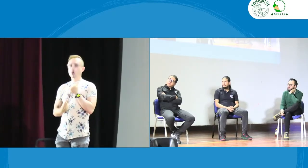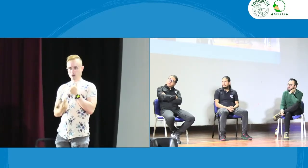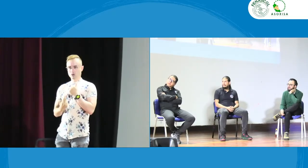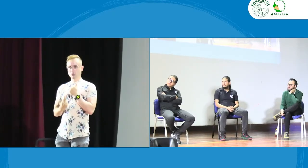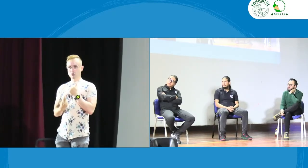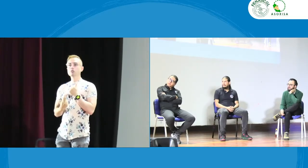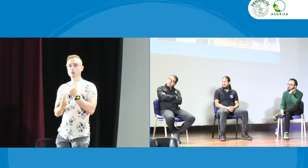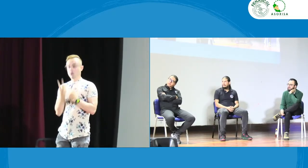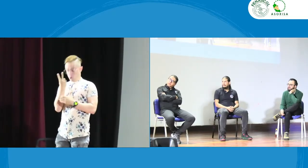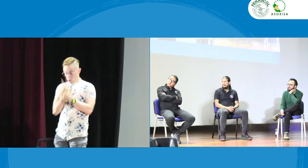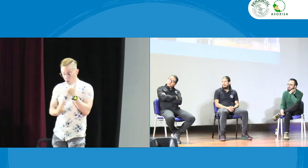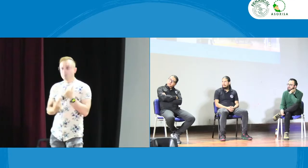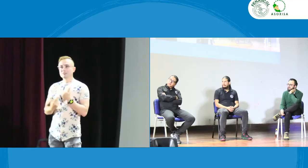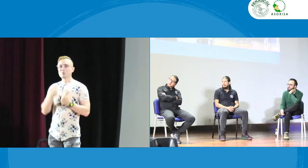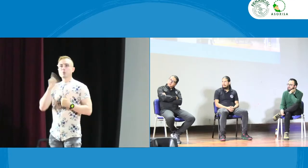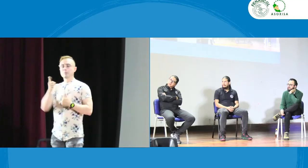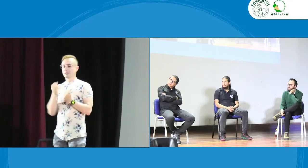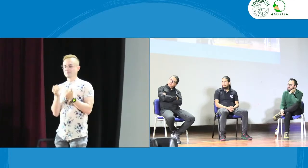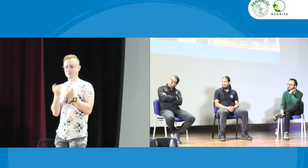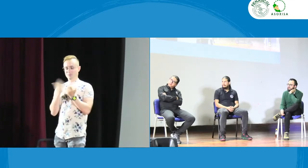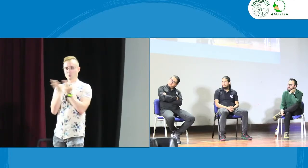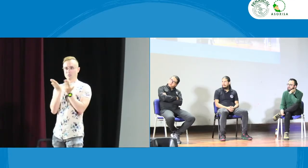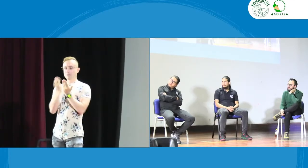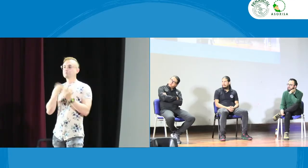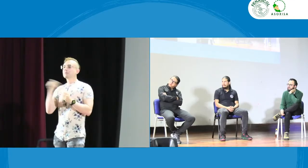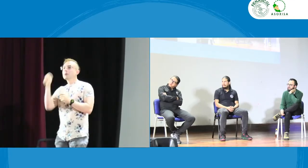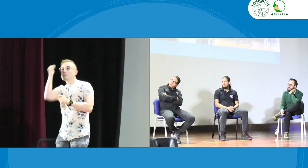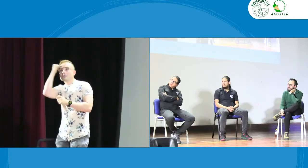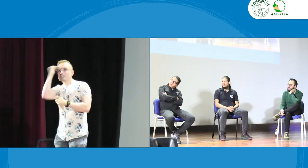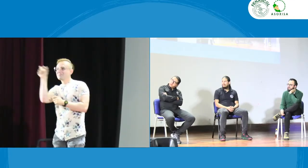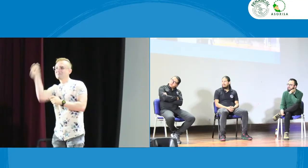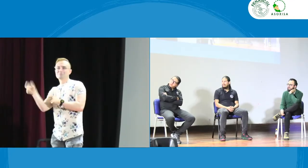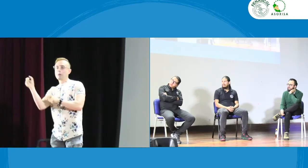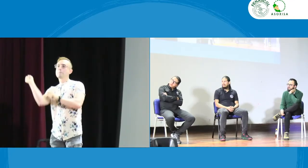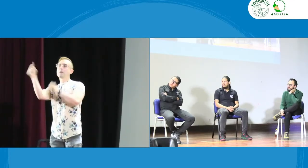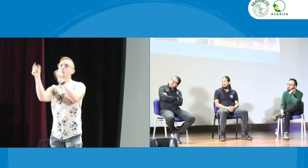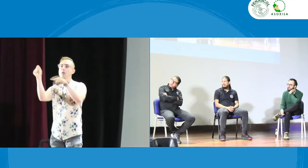o una persona puede cumplir la función